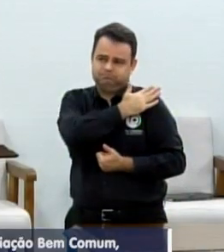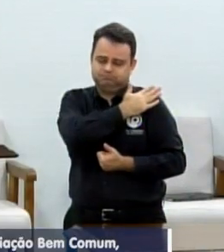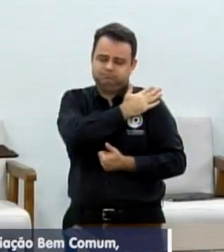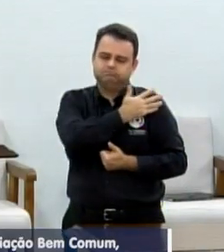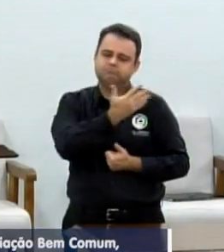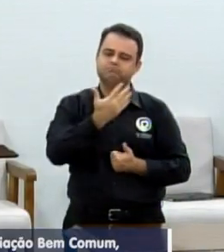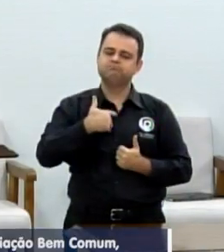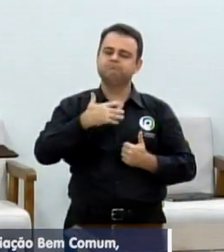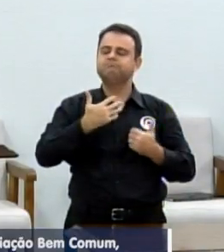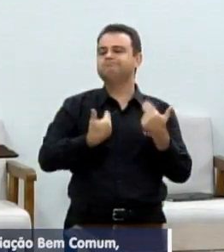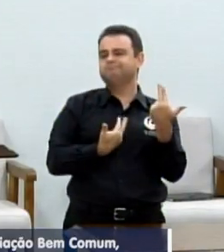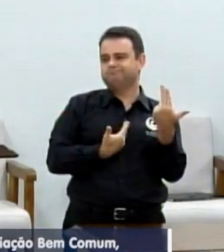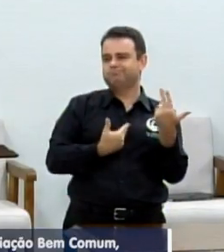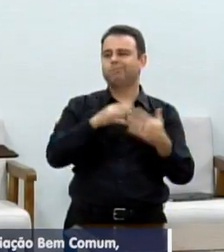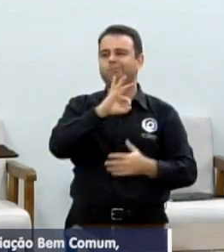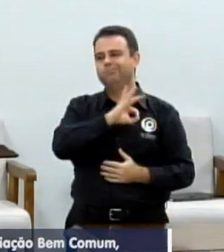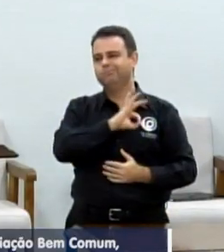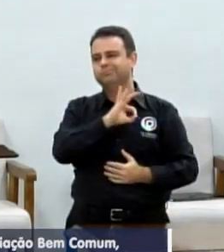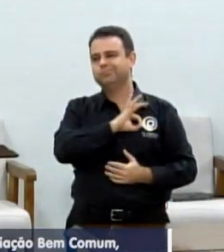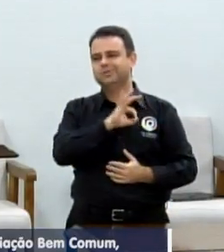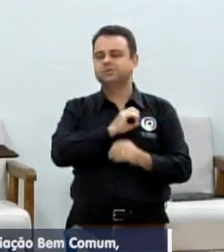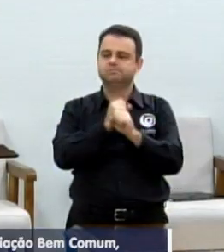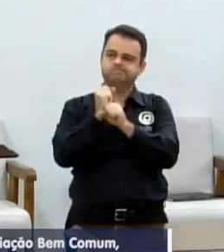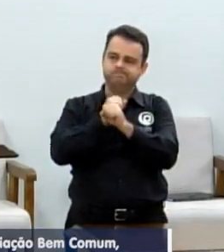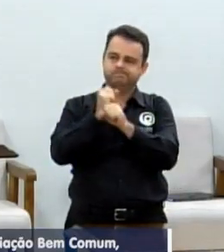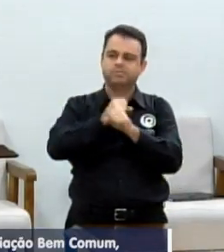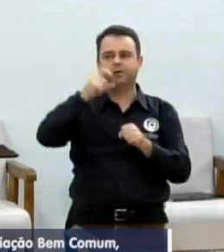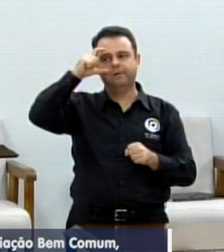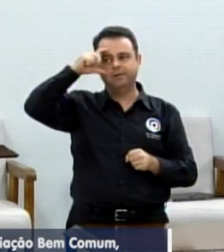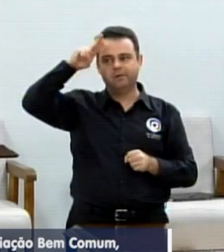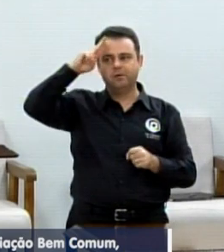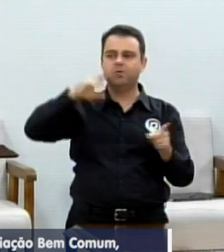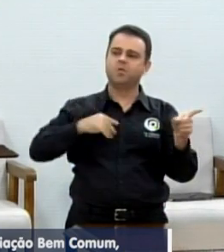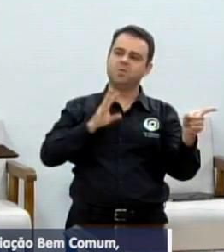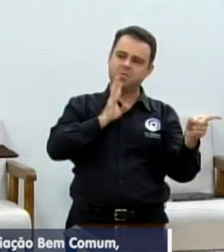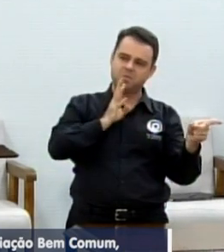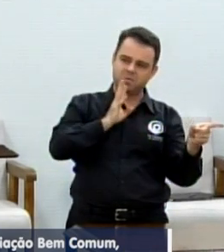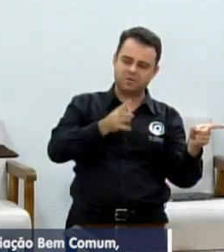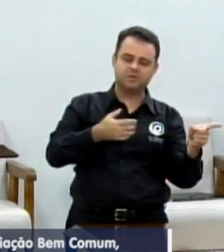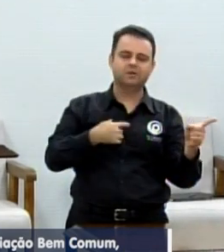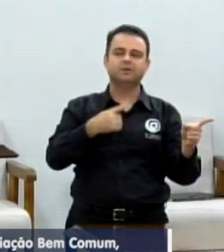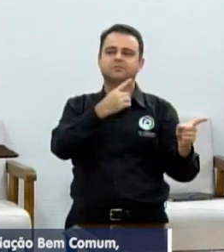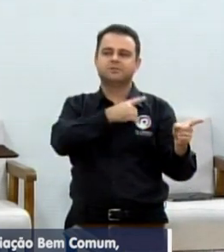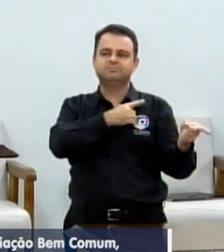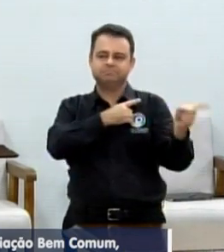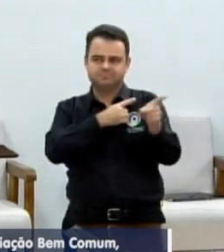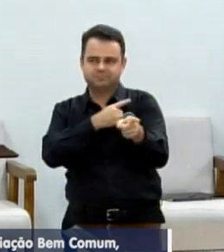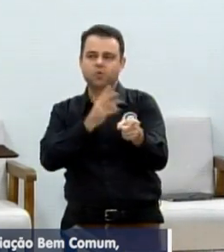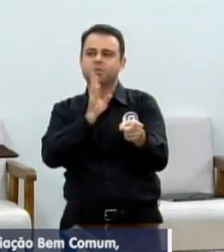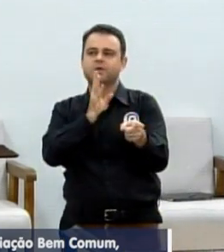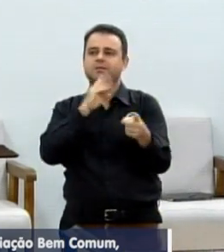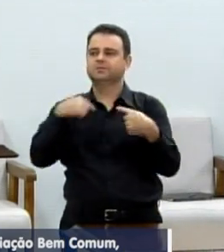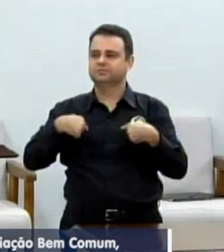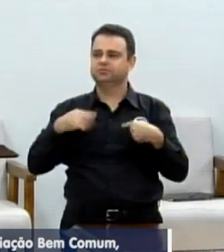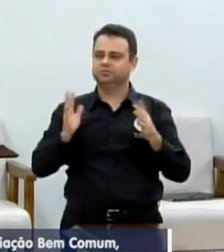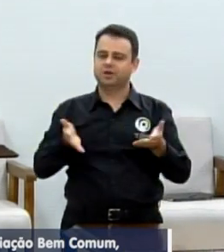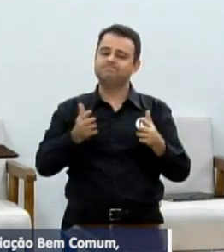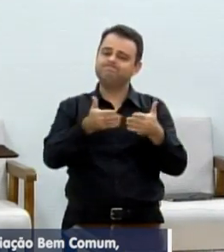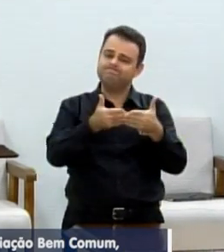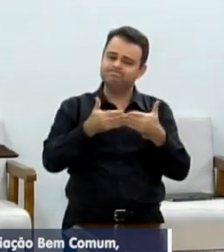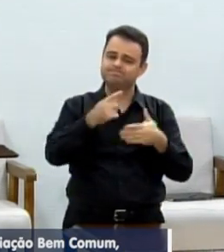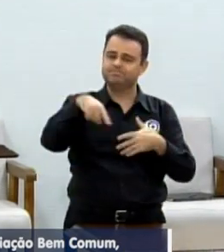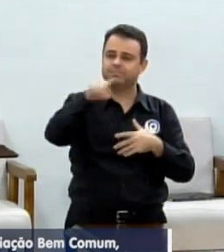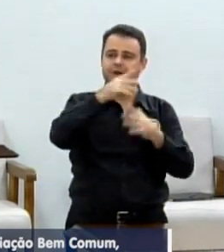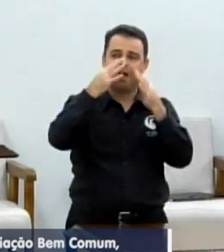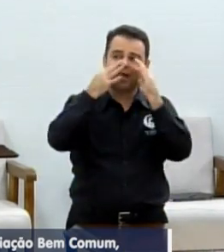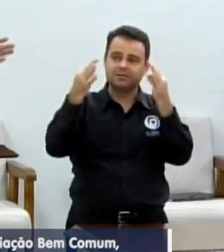veterano, como o coronel Jean Charles e o Cabo Donizete, que tem um olhar social, não é,